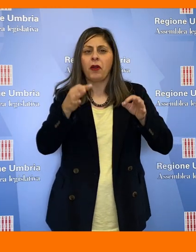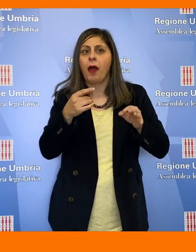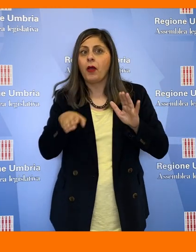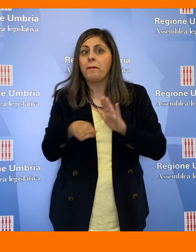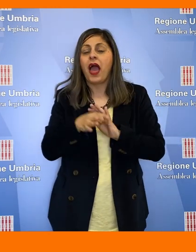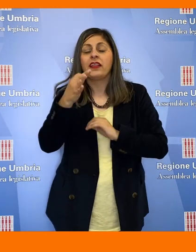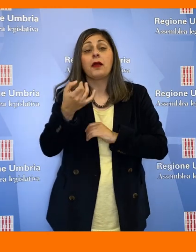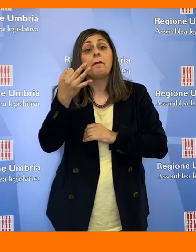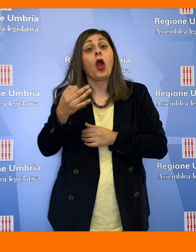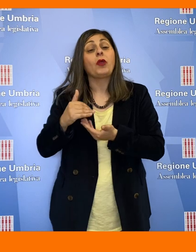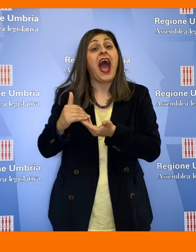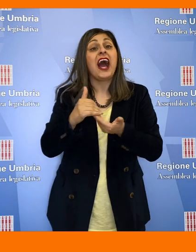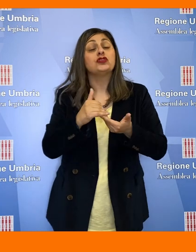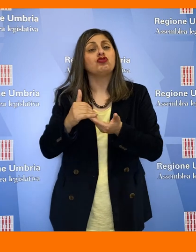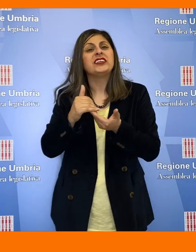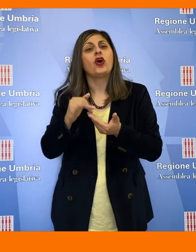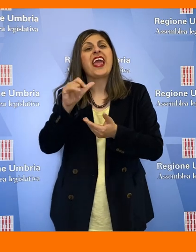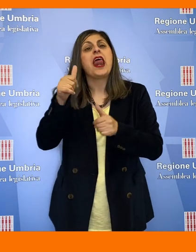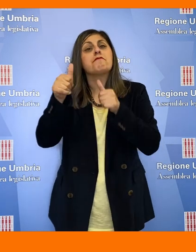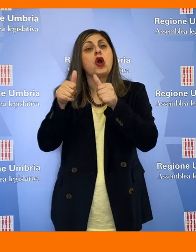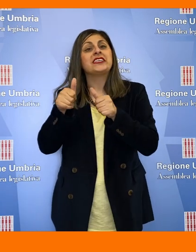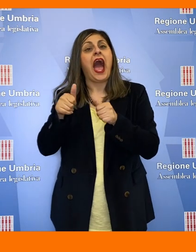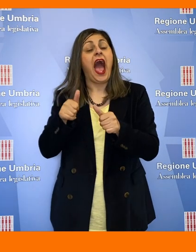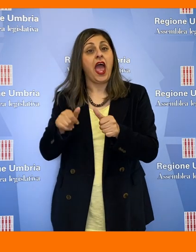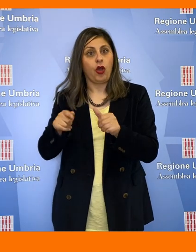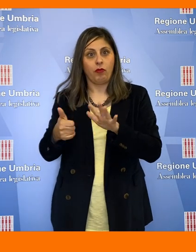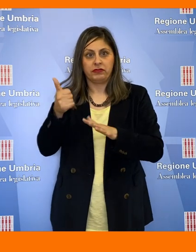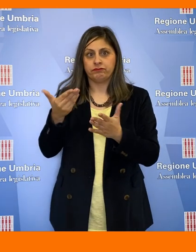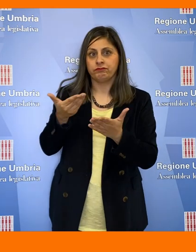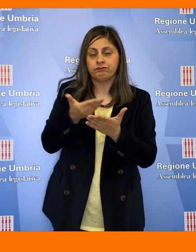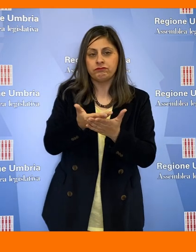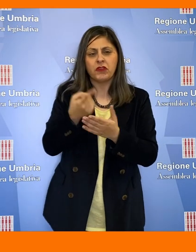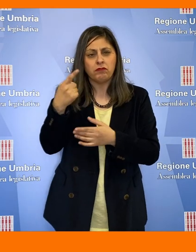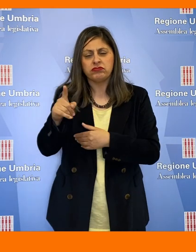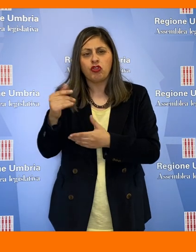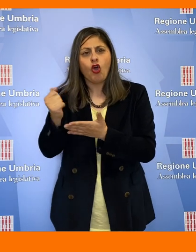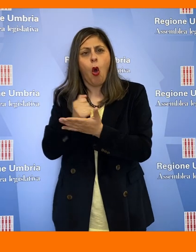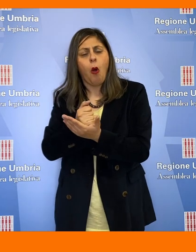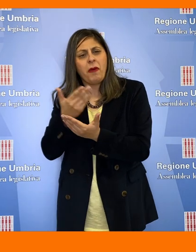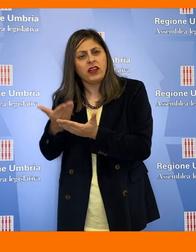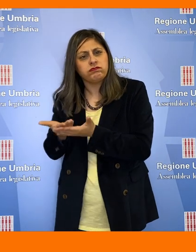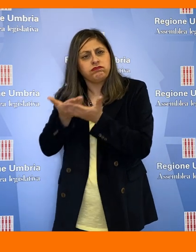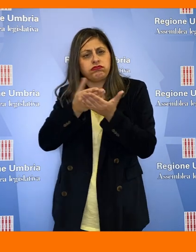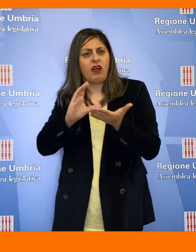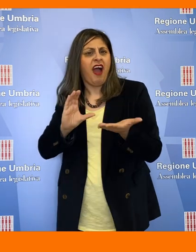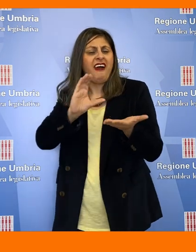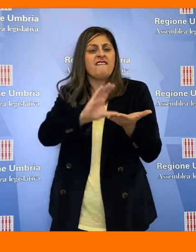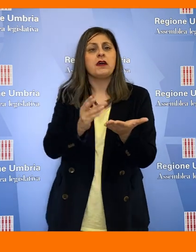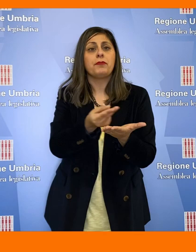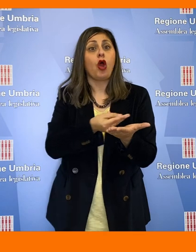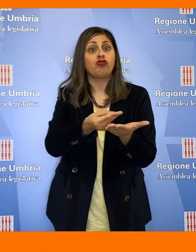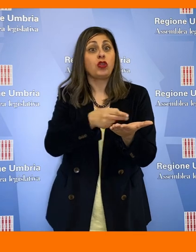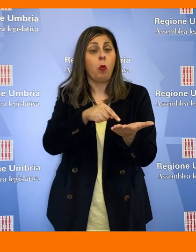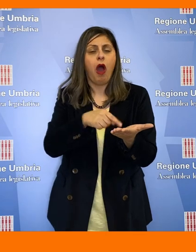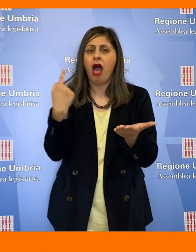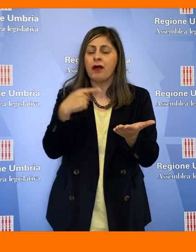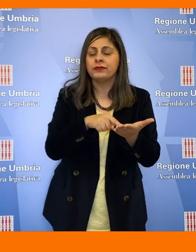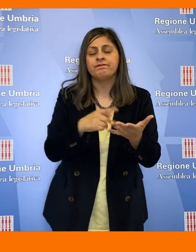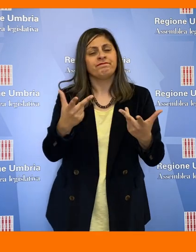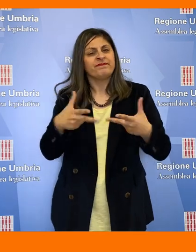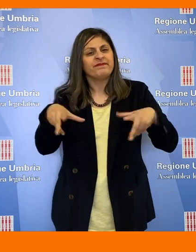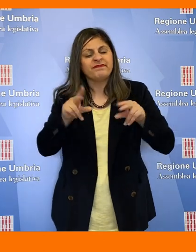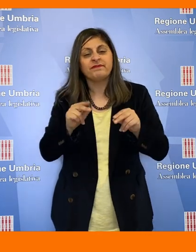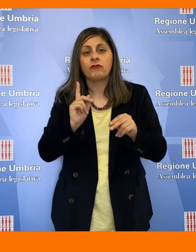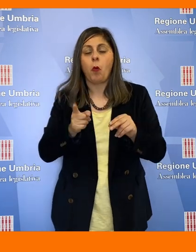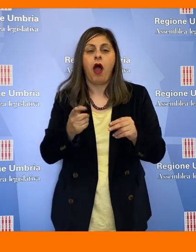partire dai rappresentanti dell'associazione Il Mosaico, che hanno presentato una cospicua documentazione progettuale con la quale veniva